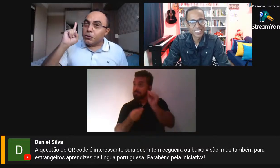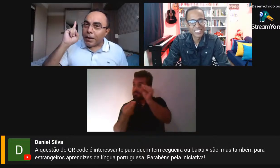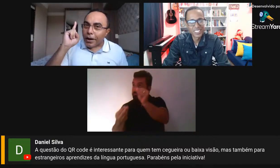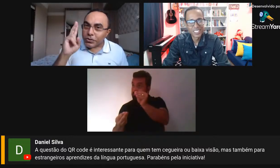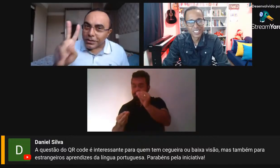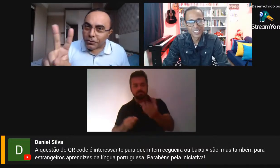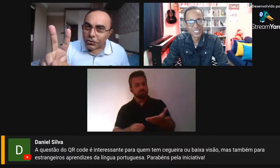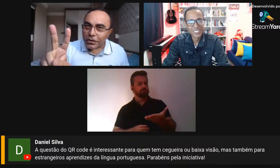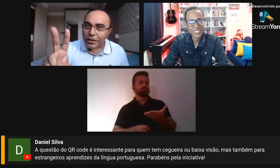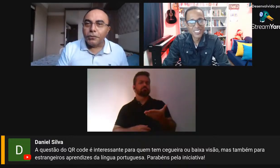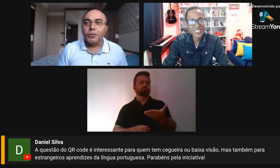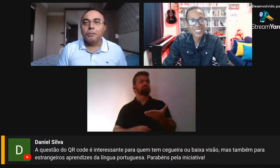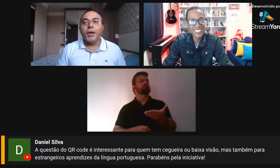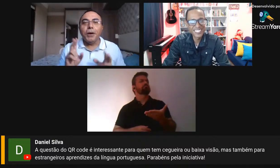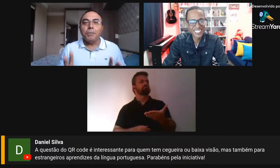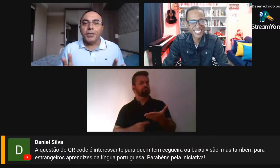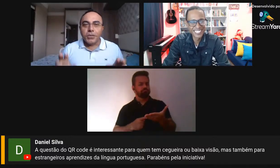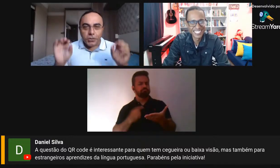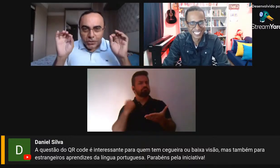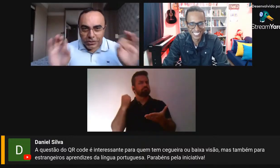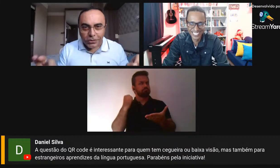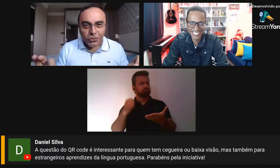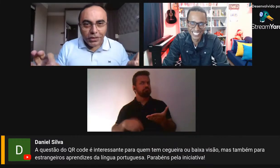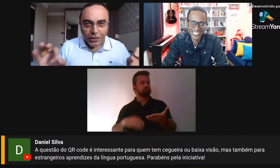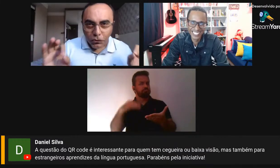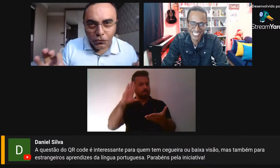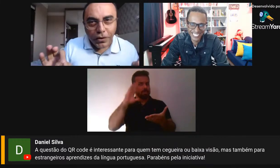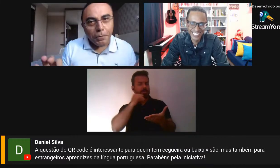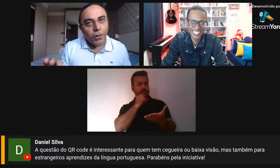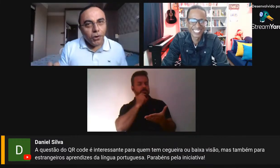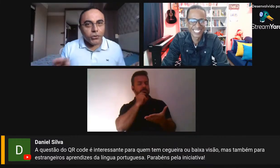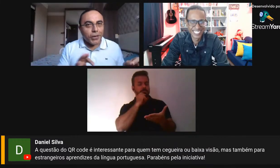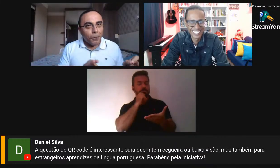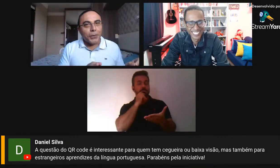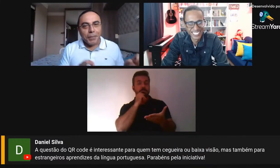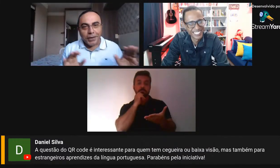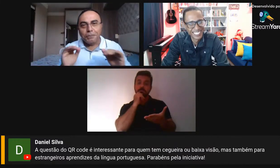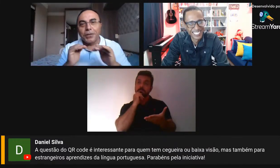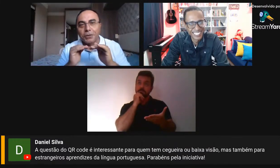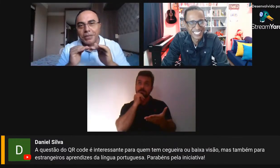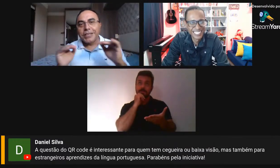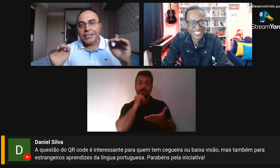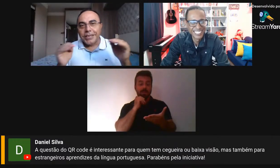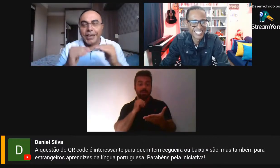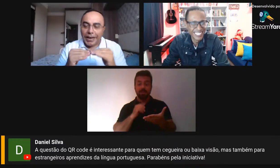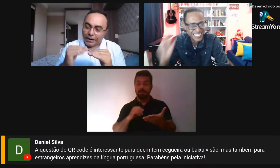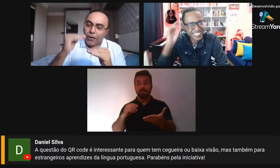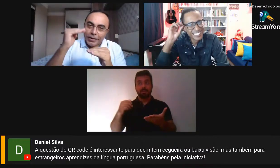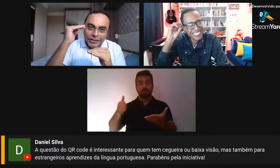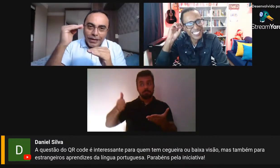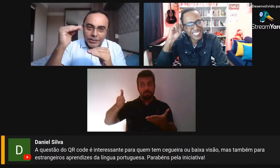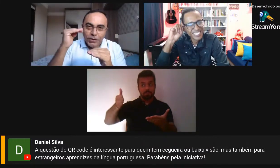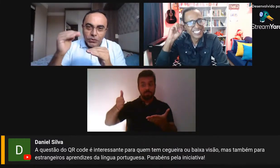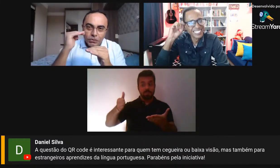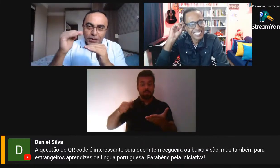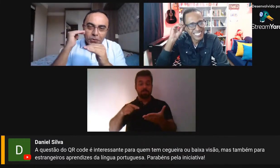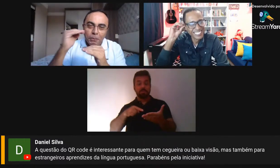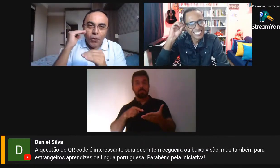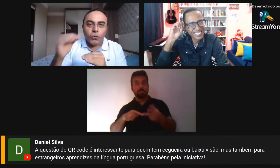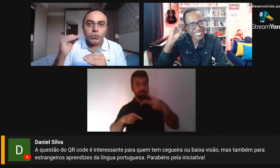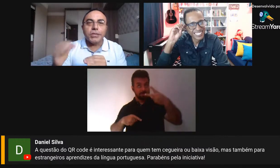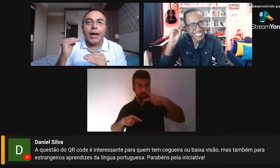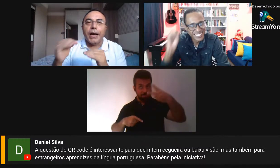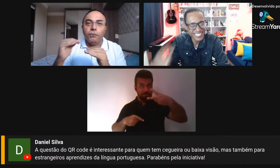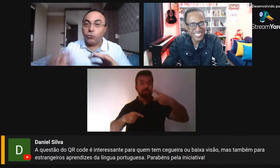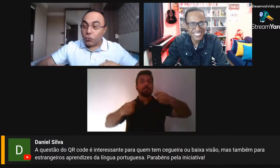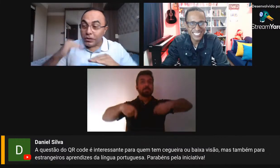Aí vão esperar o segundo livro. Meu amigo, se o teu segundo livro não vier melhor do que o primeiro, pelo menos assim, a qualidade tiver subido